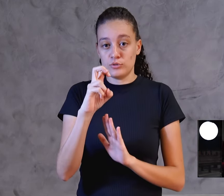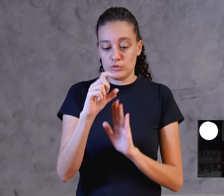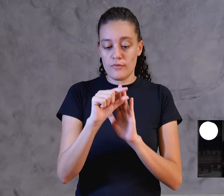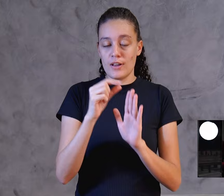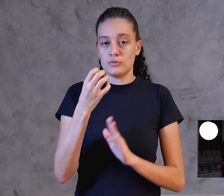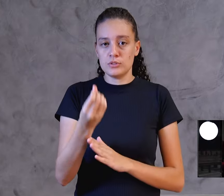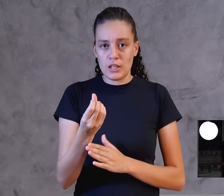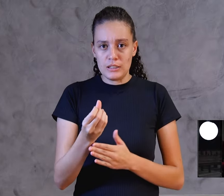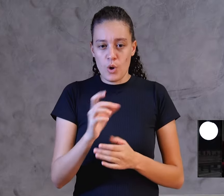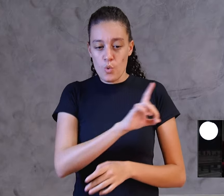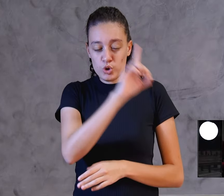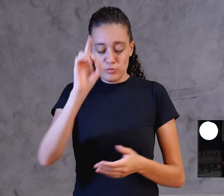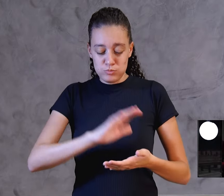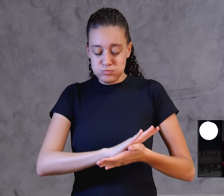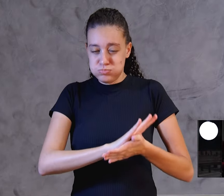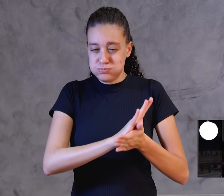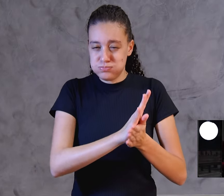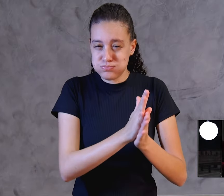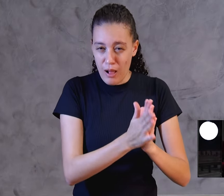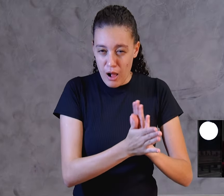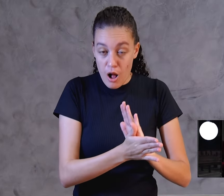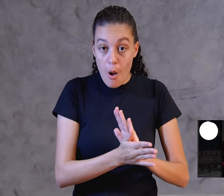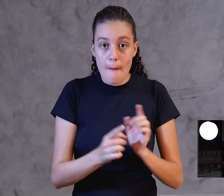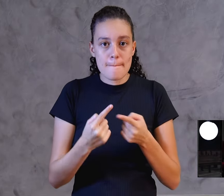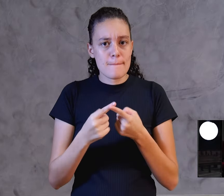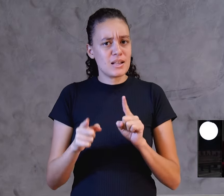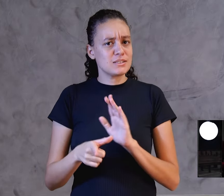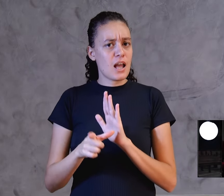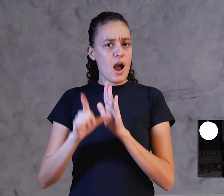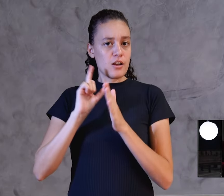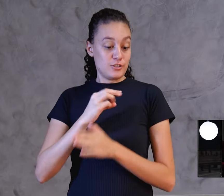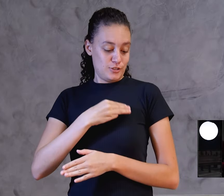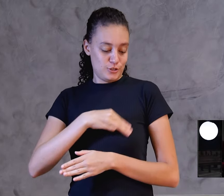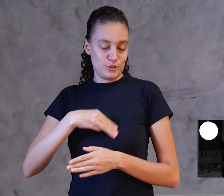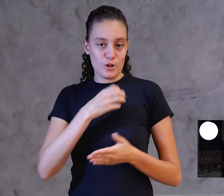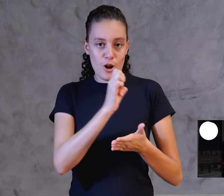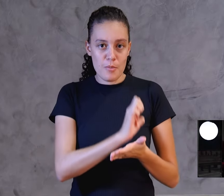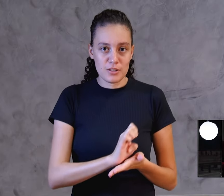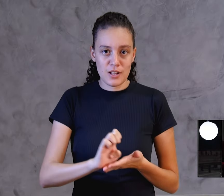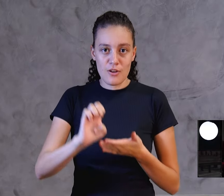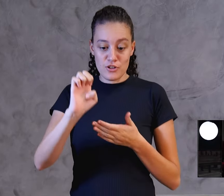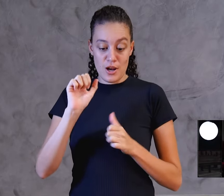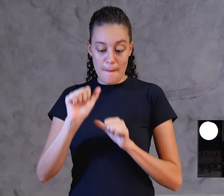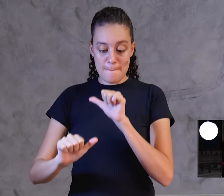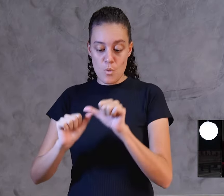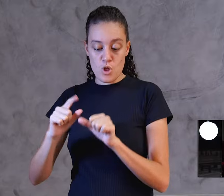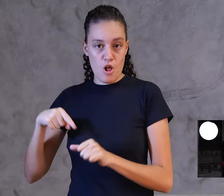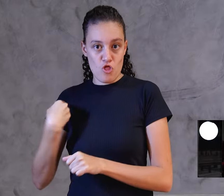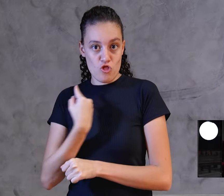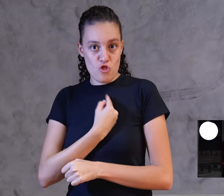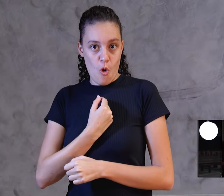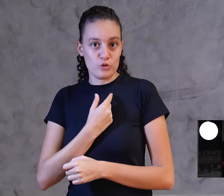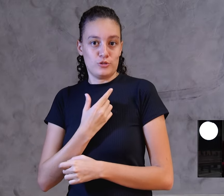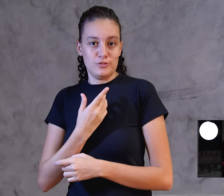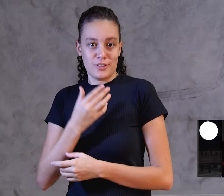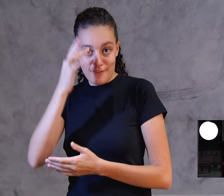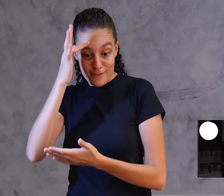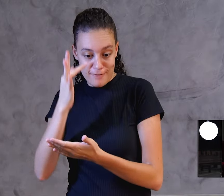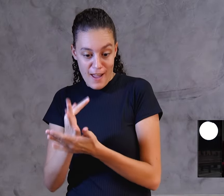terrível dia do Senhor, esse Ministério de Elias converteria o coração, nós, os filhos, aos pais, os